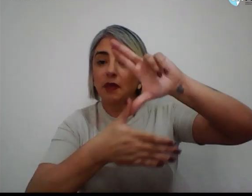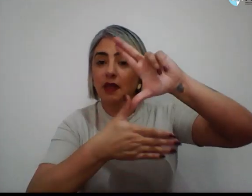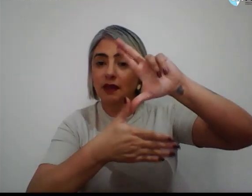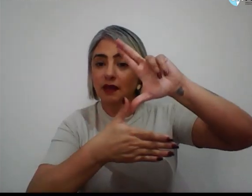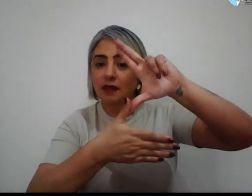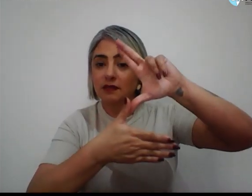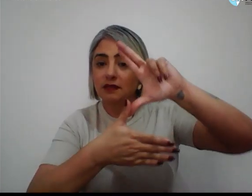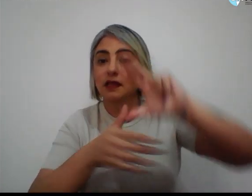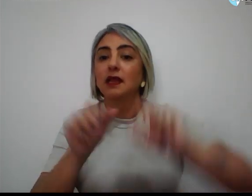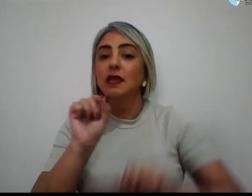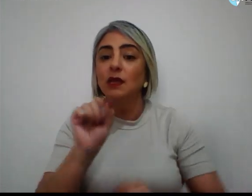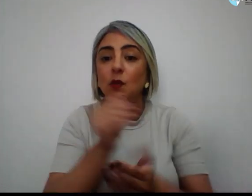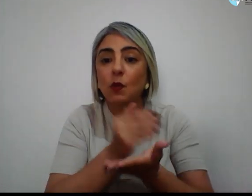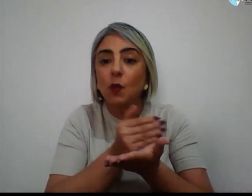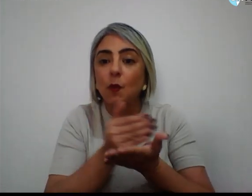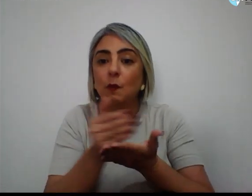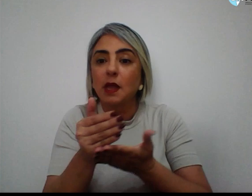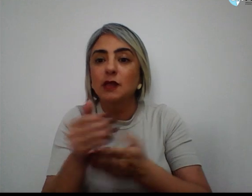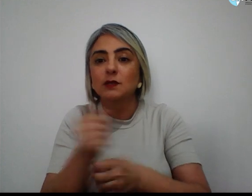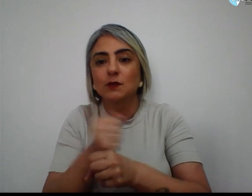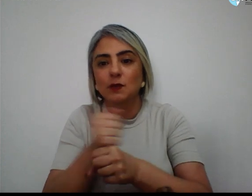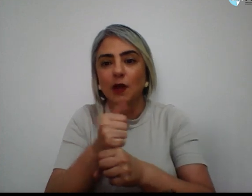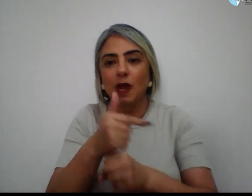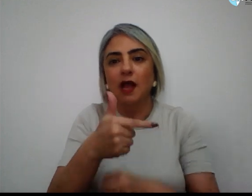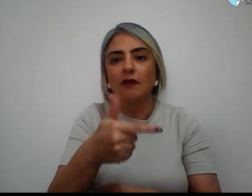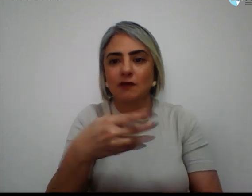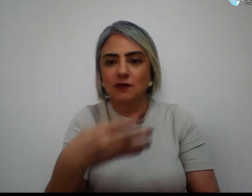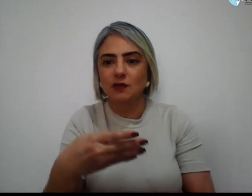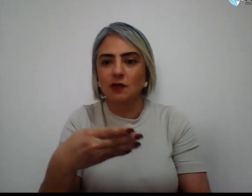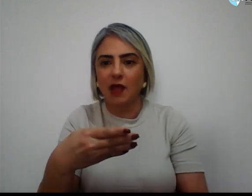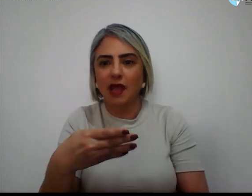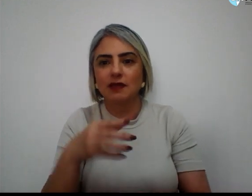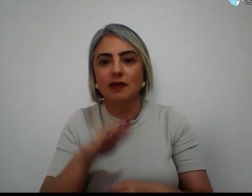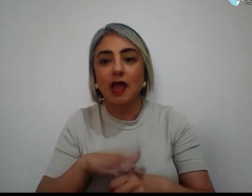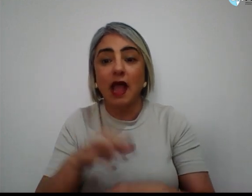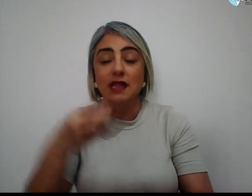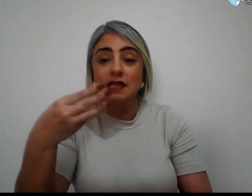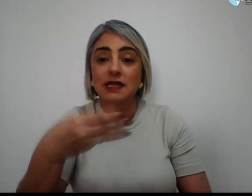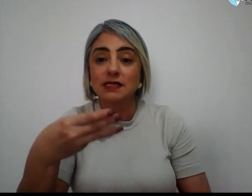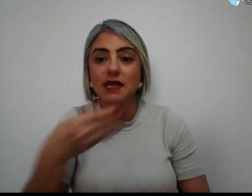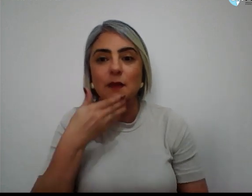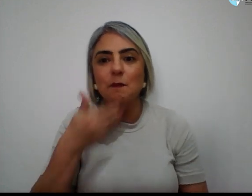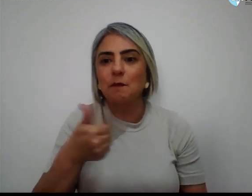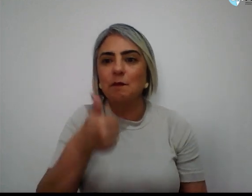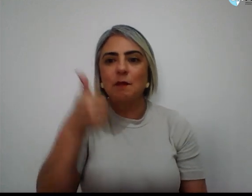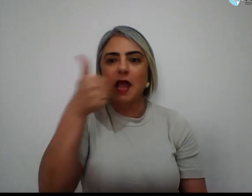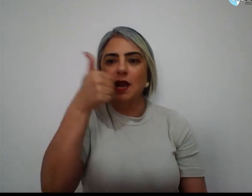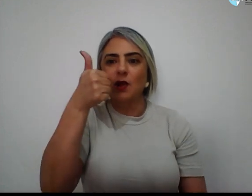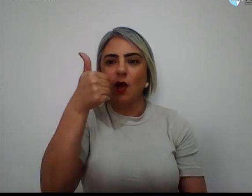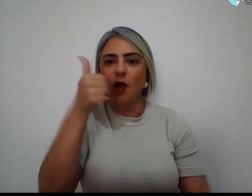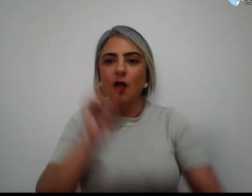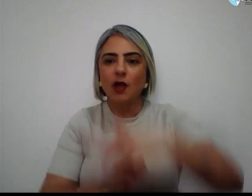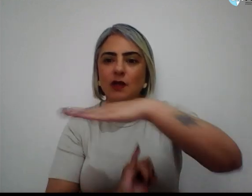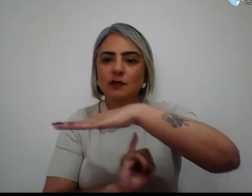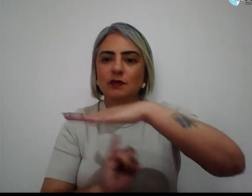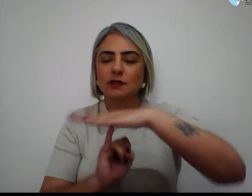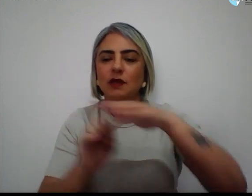que no início deste ano foi considerada como a terceira melhor instituição de ensino superior